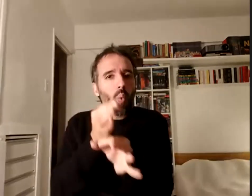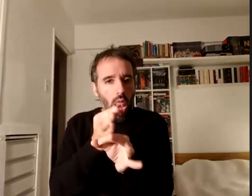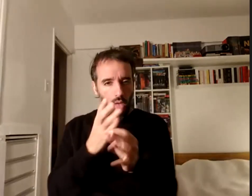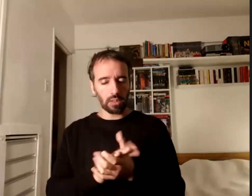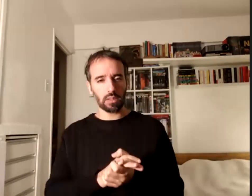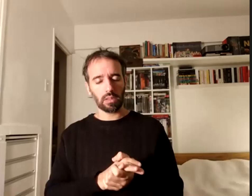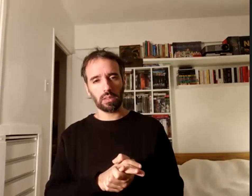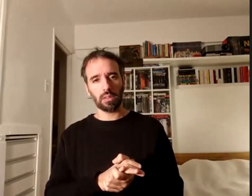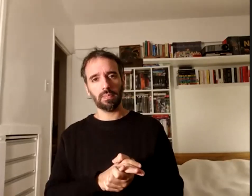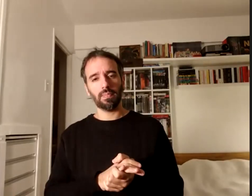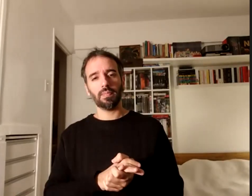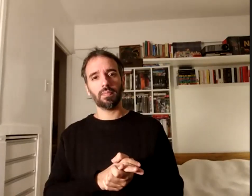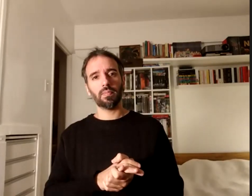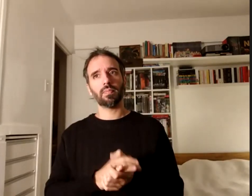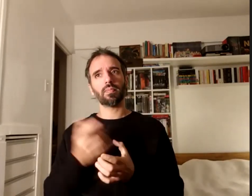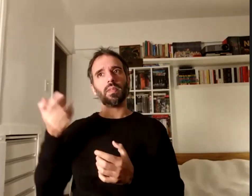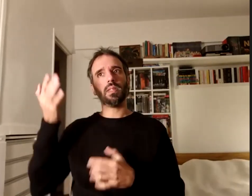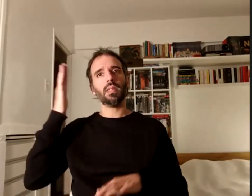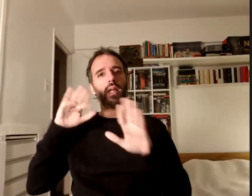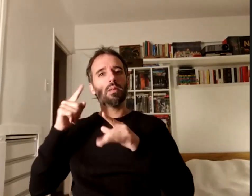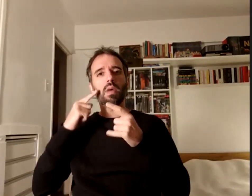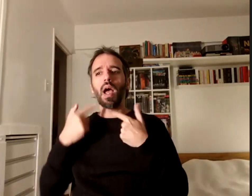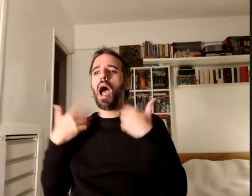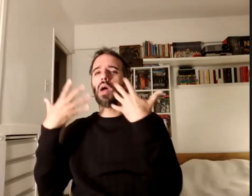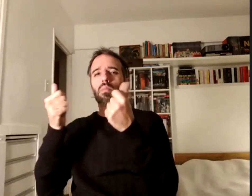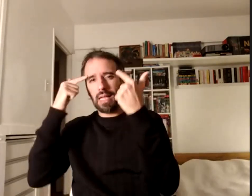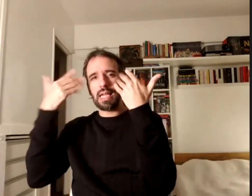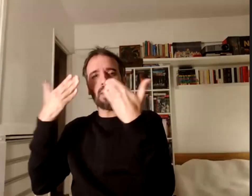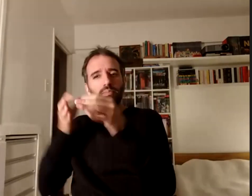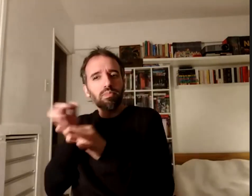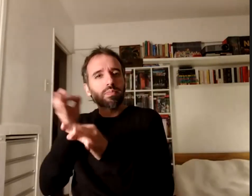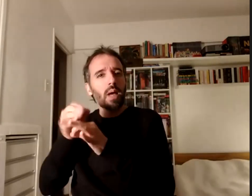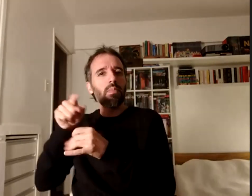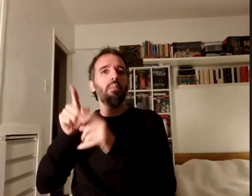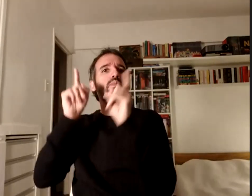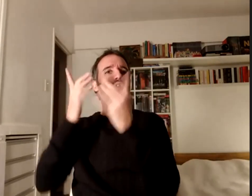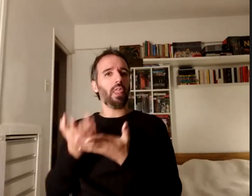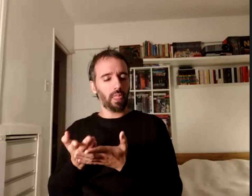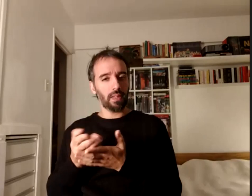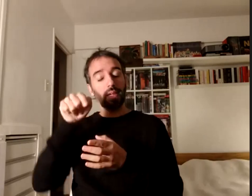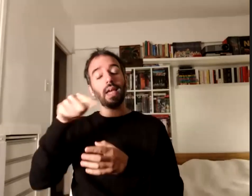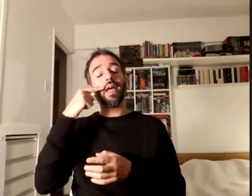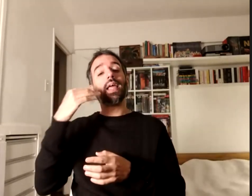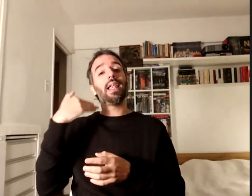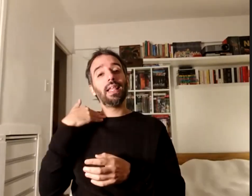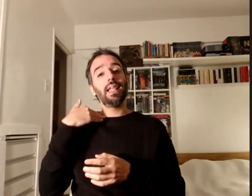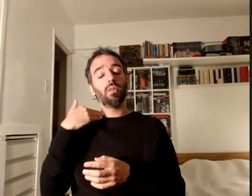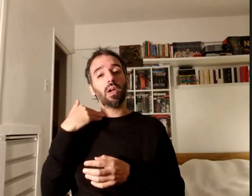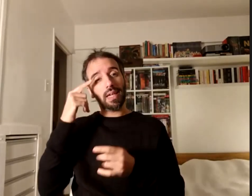hacíamos formamos a docentes y acá el libro creo que también busca eso busca que otras